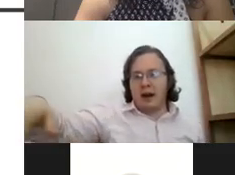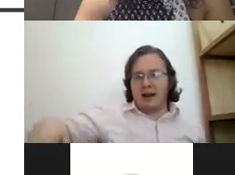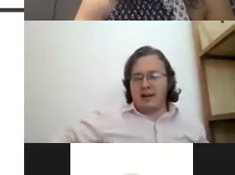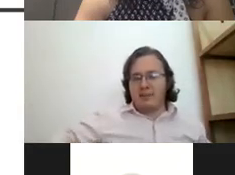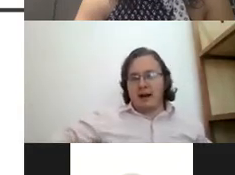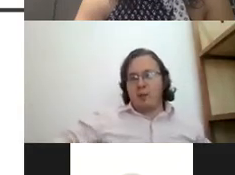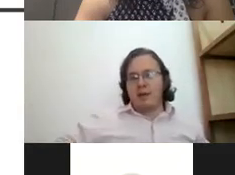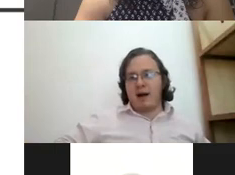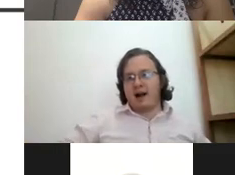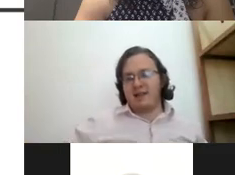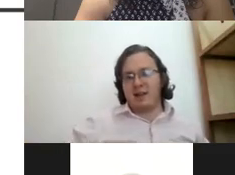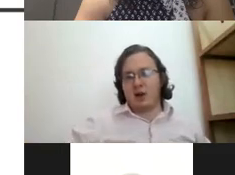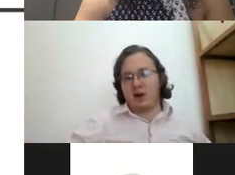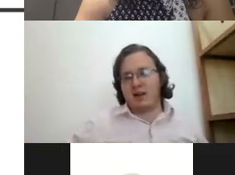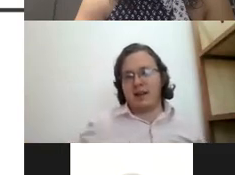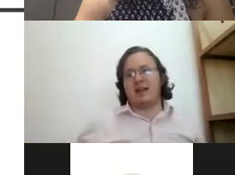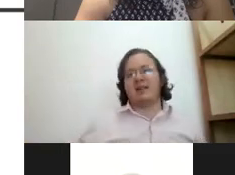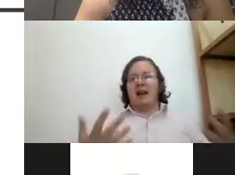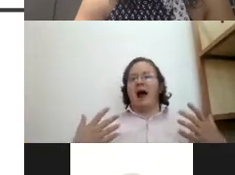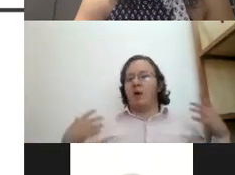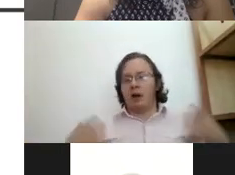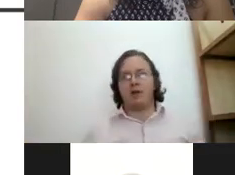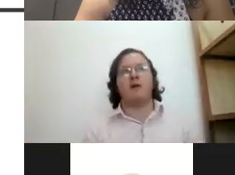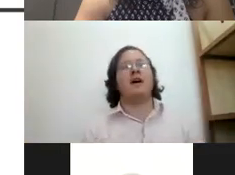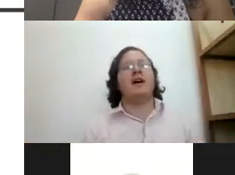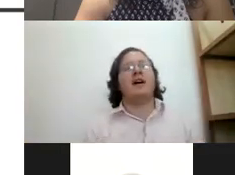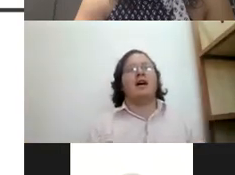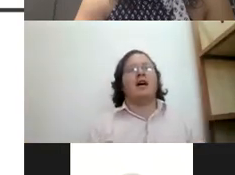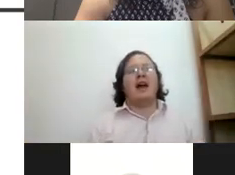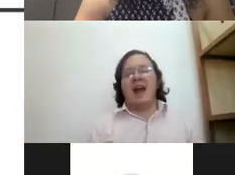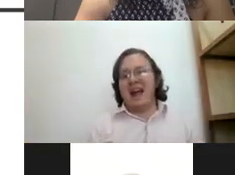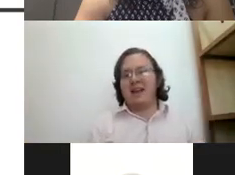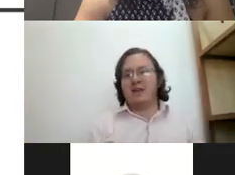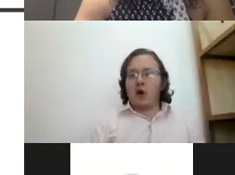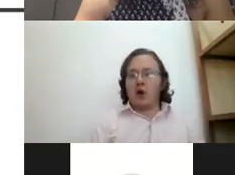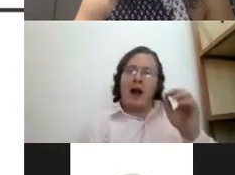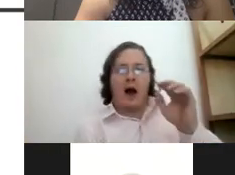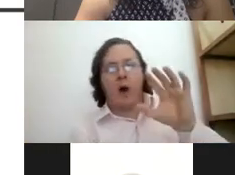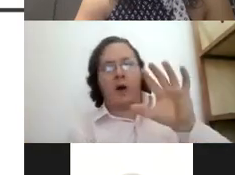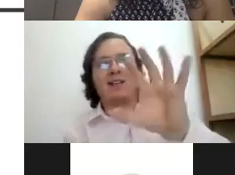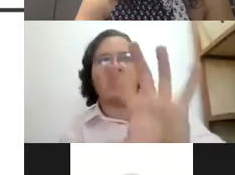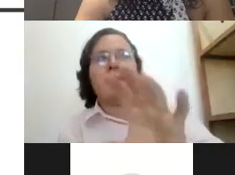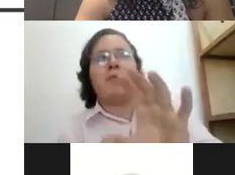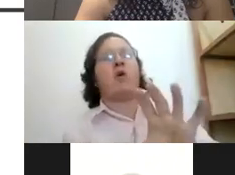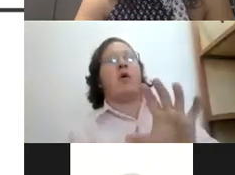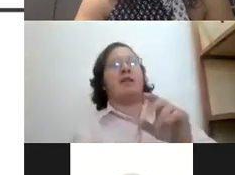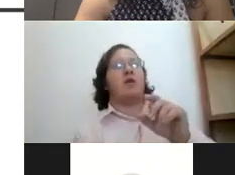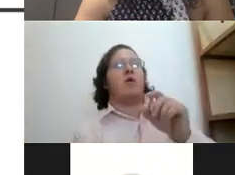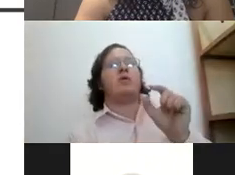que la silla para que pudieran bajar en silla de ruedas y sentir el agua y todo yo creo que aunque haya sido muy poco haya sido un